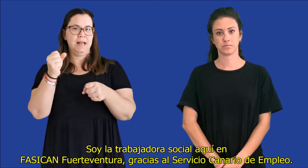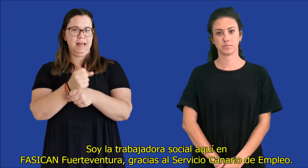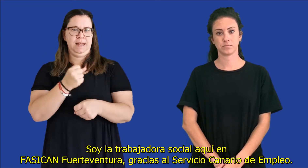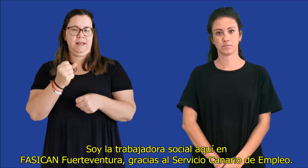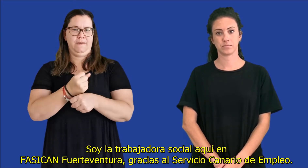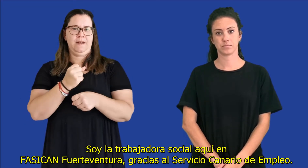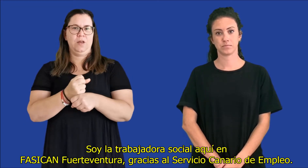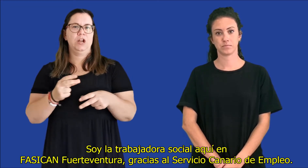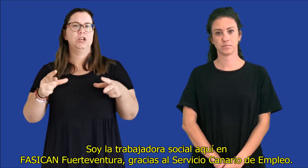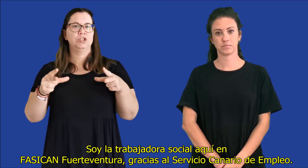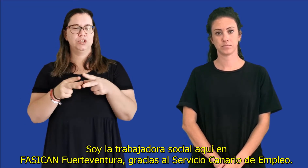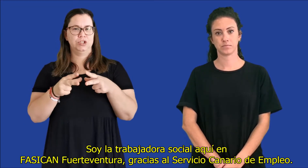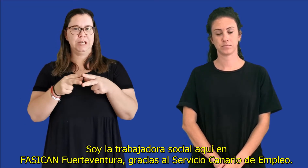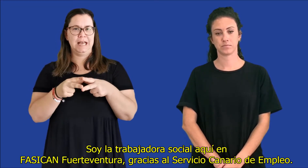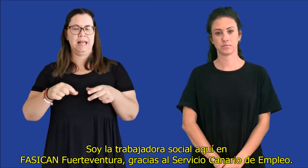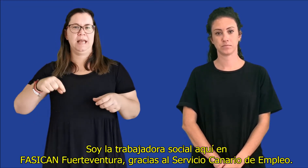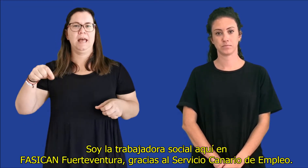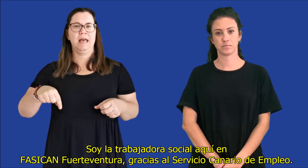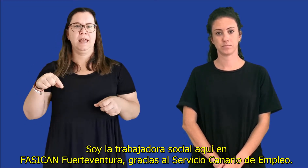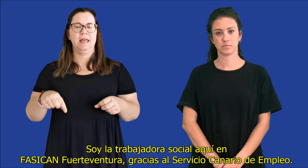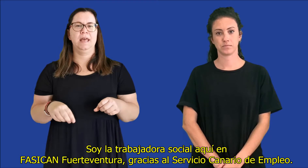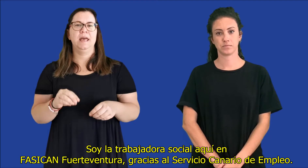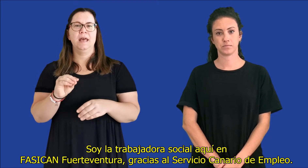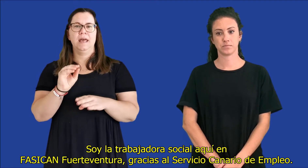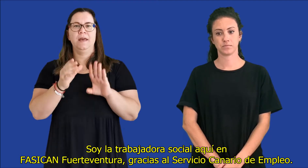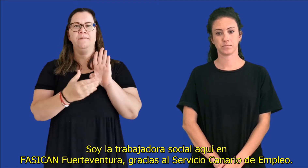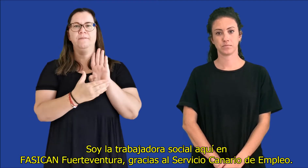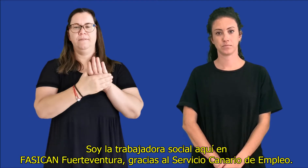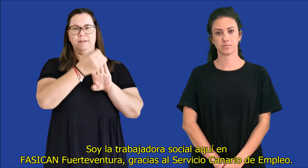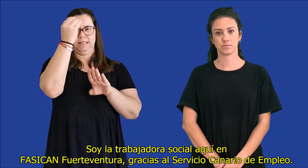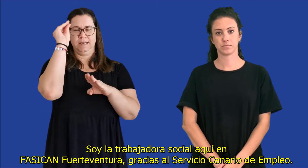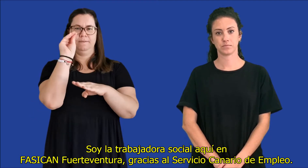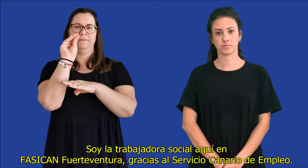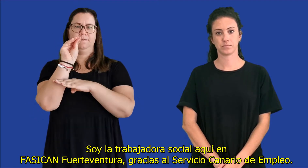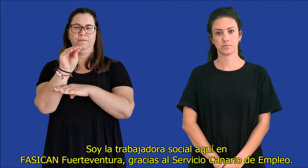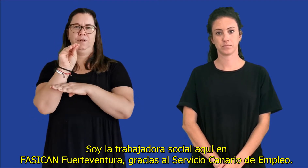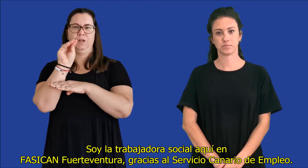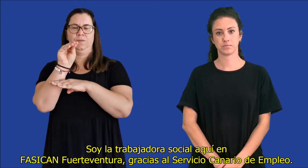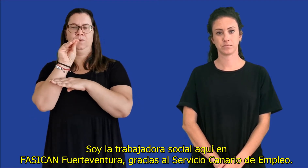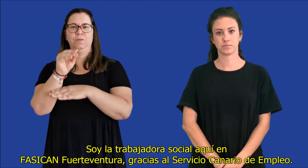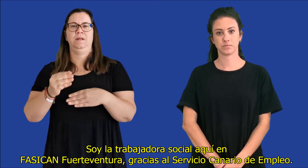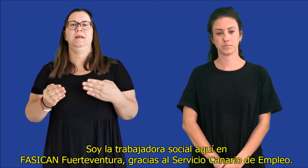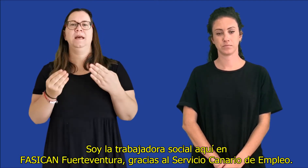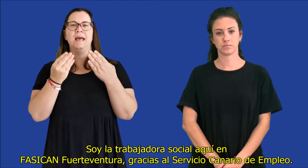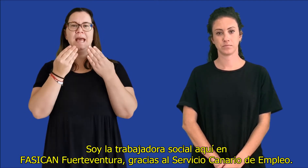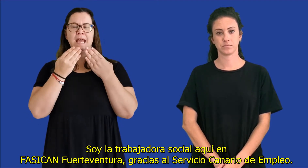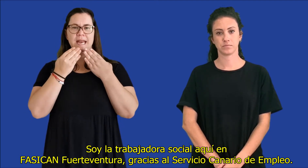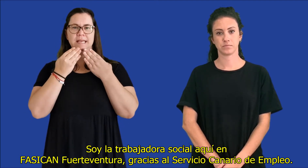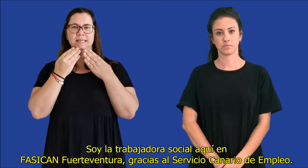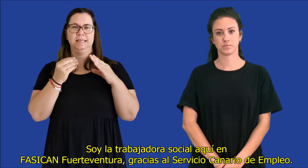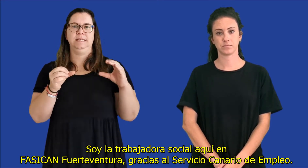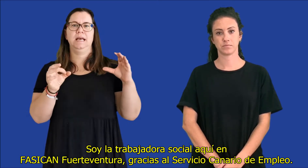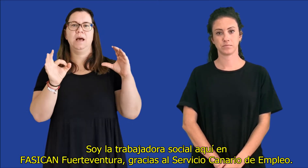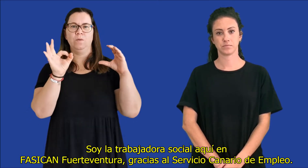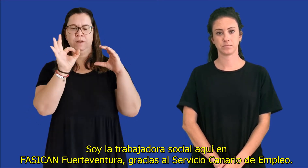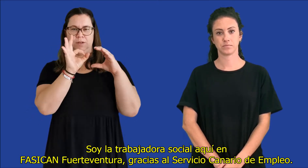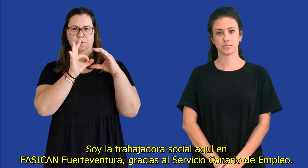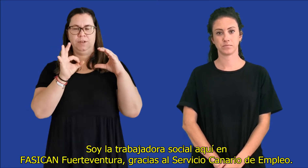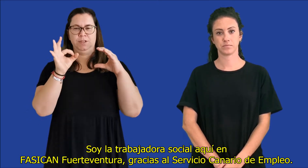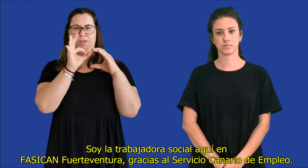Soy la trabajadora social aquí en FASICAM Fuerteventura. Gracias al Servicio